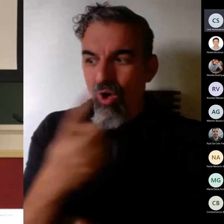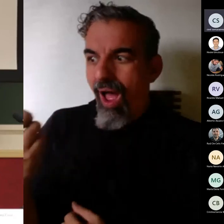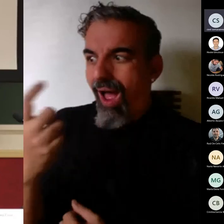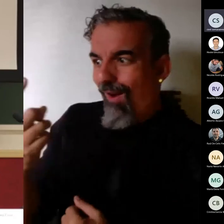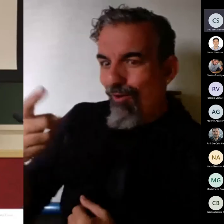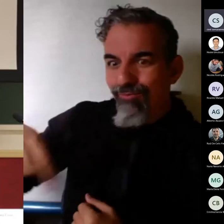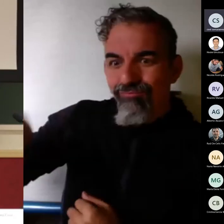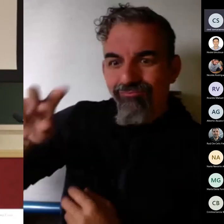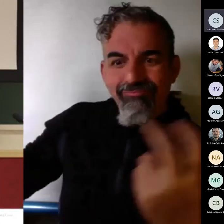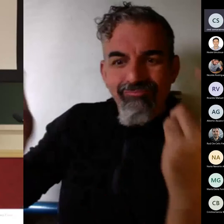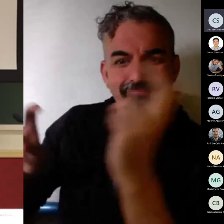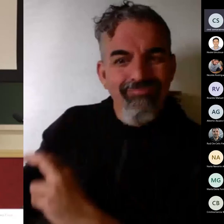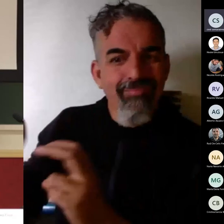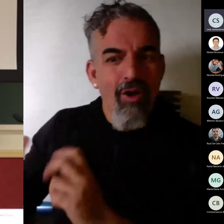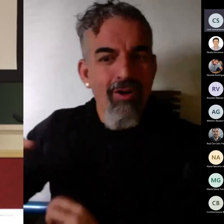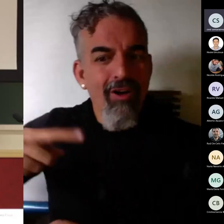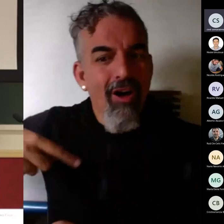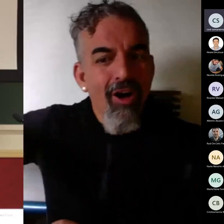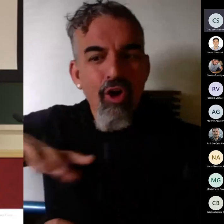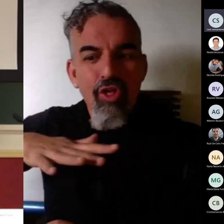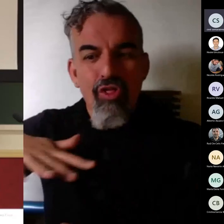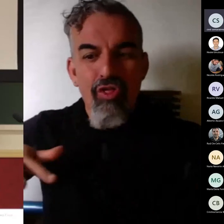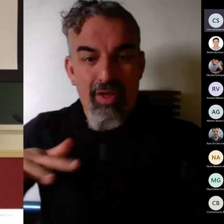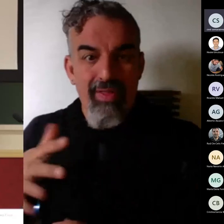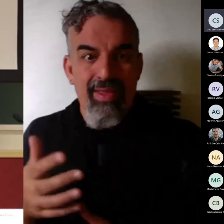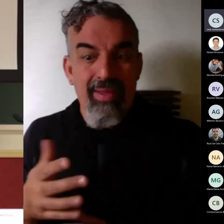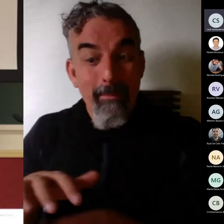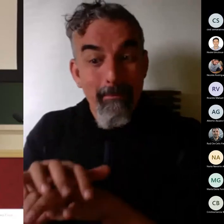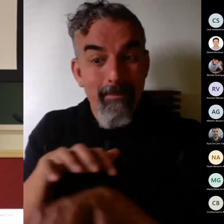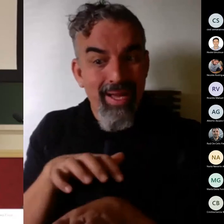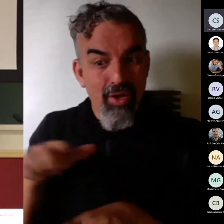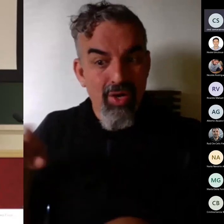los alumnos vienen la mayoría de ellos